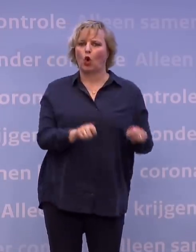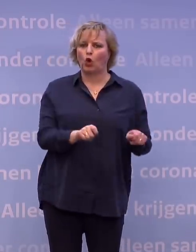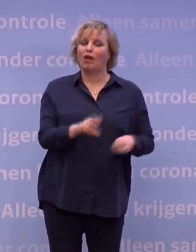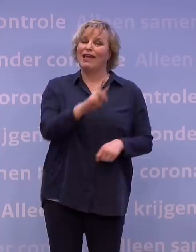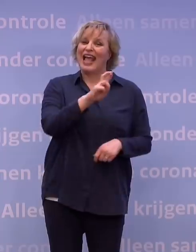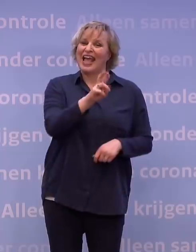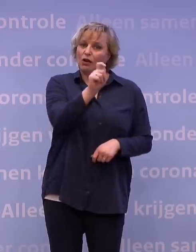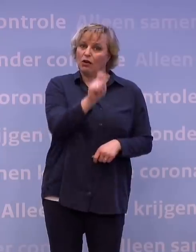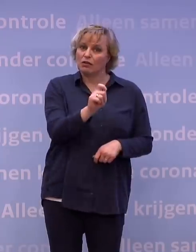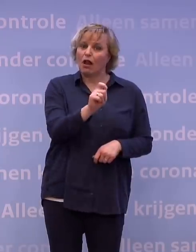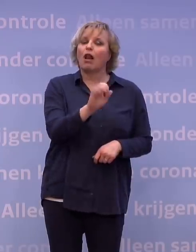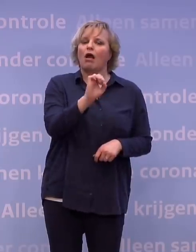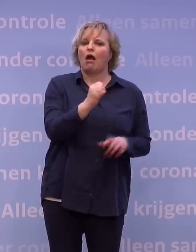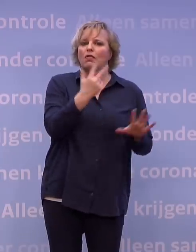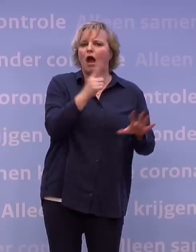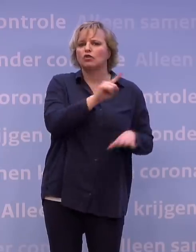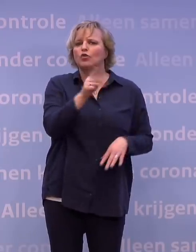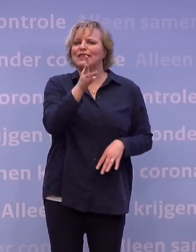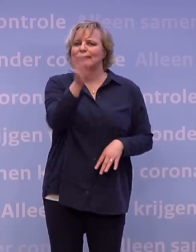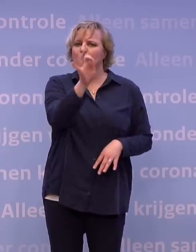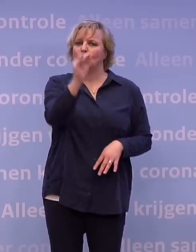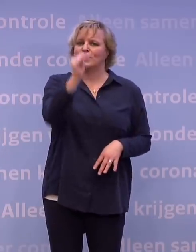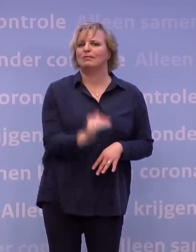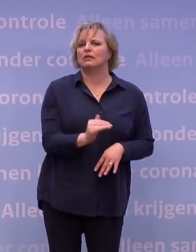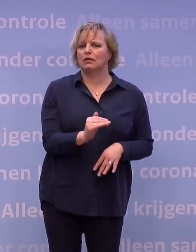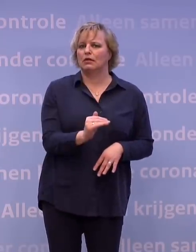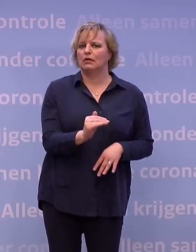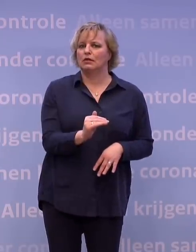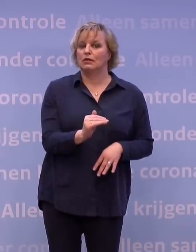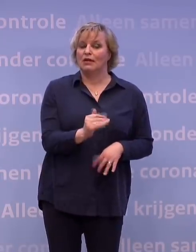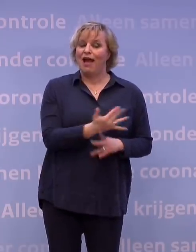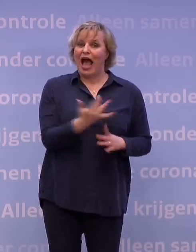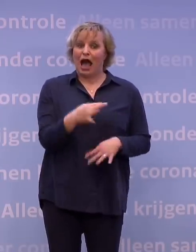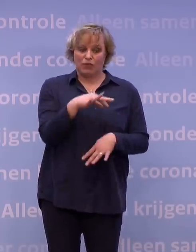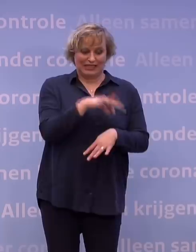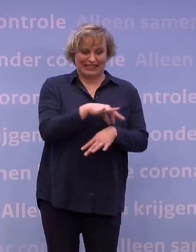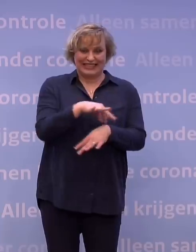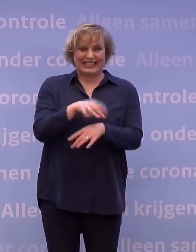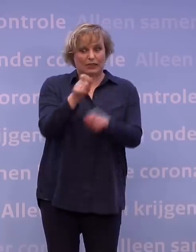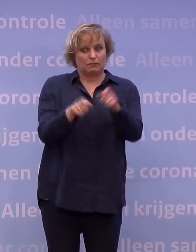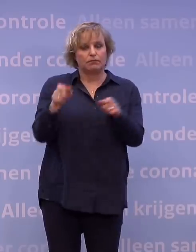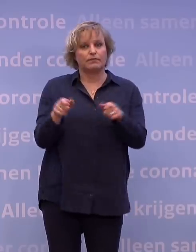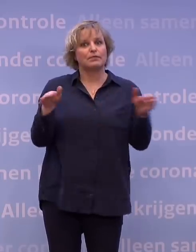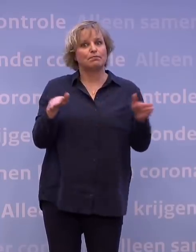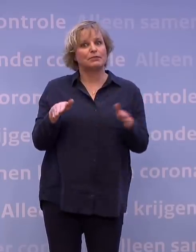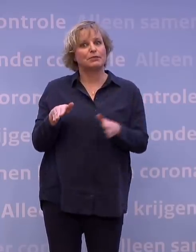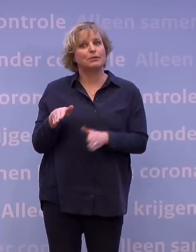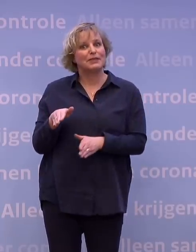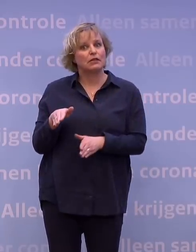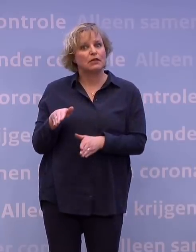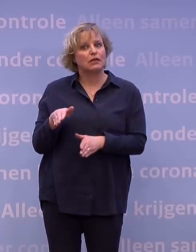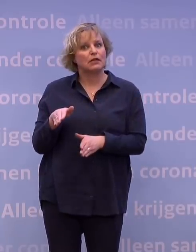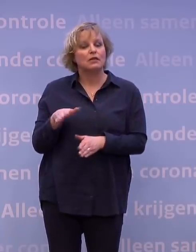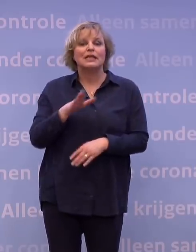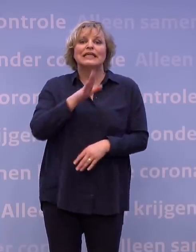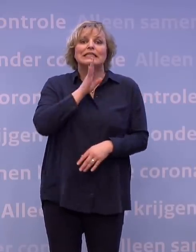met acht of dertien procent naar beneden kan brengen. En dat zijn een behoorlijk aantal zieken die je dan kunt voorkomen. En hoe groot zou de